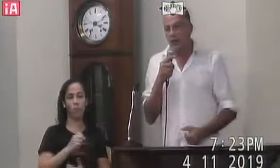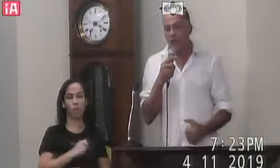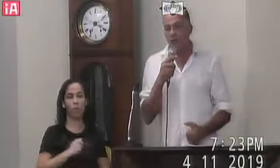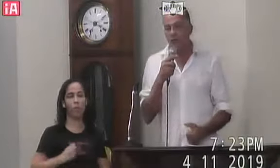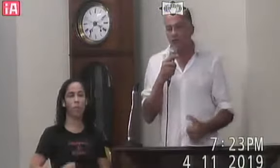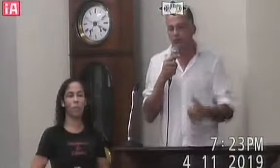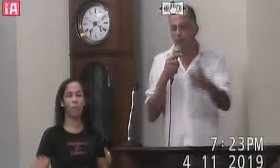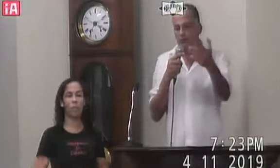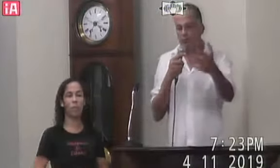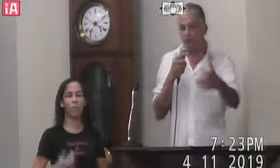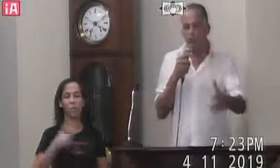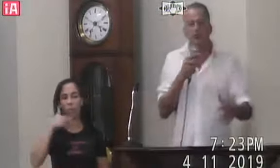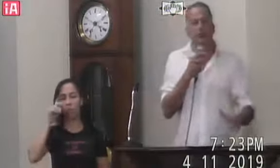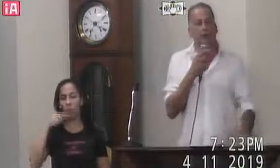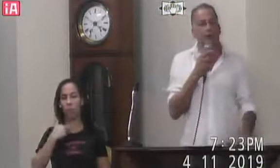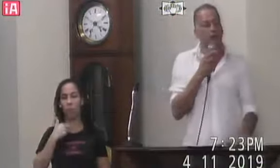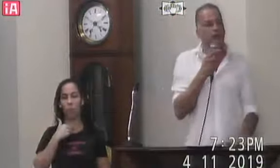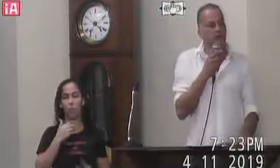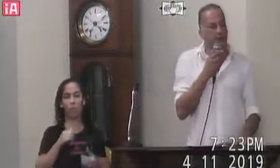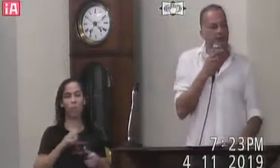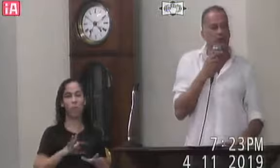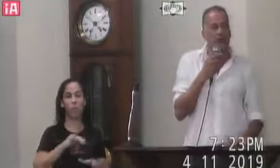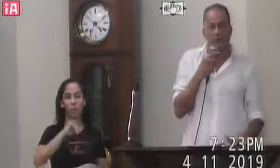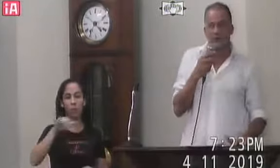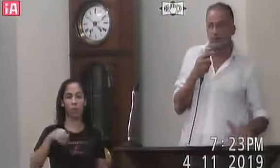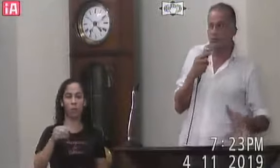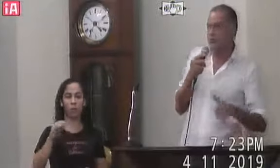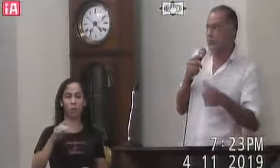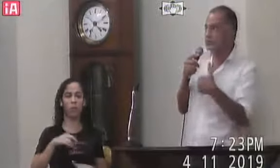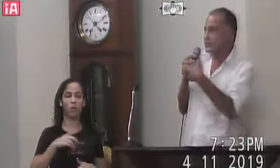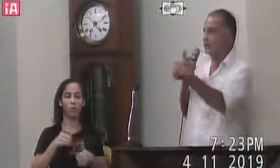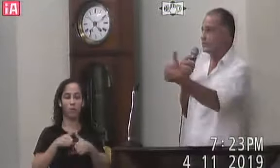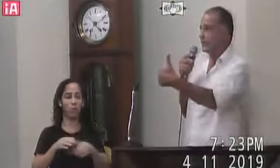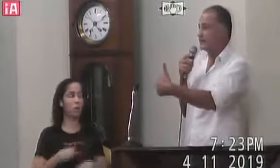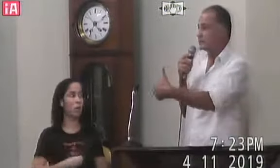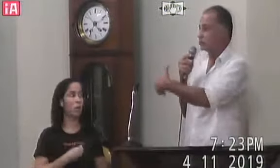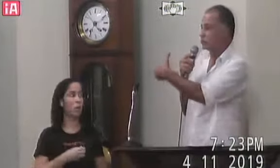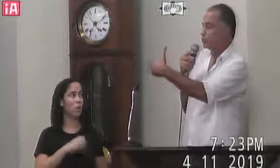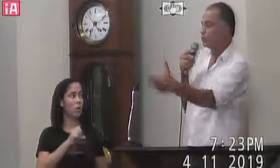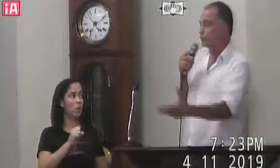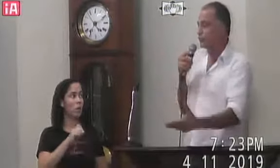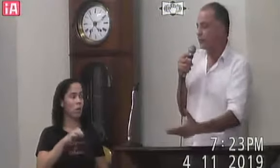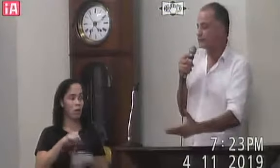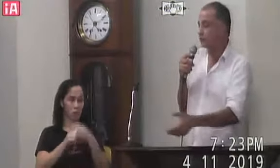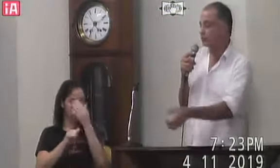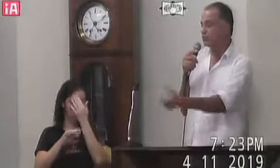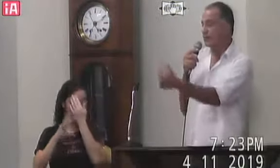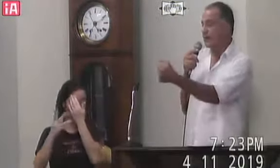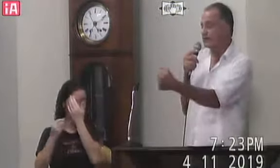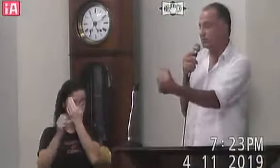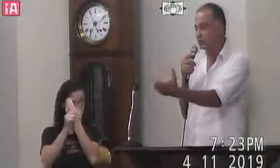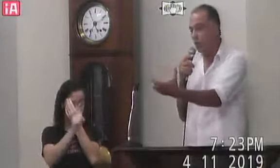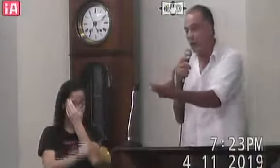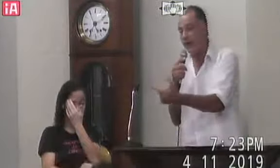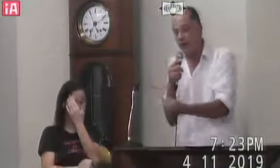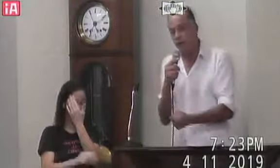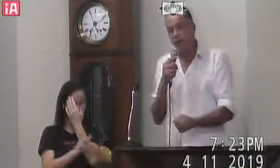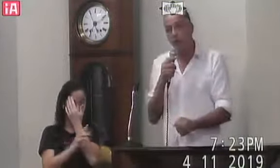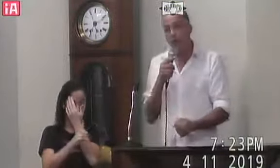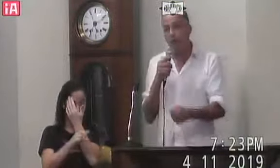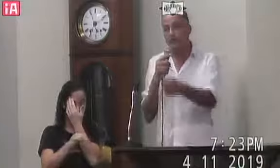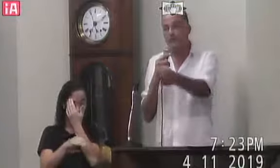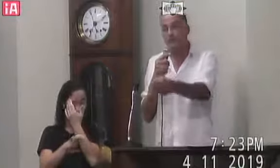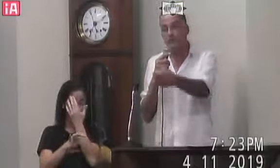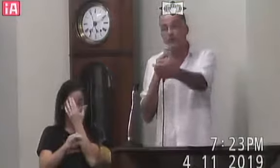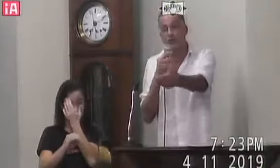Ontem eu não pude ir Mas o João Que trabalha comigo Esteve lá Nas comemorações Senai de Valença Em todo sul Fluminense Onde os Senais Estão encolhendo